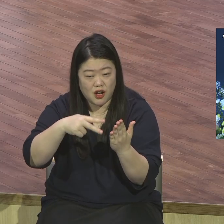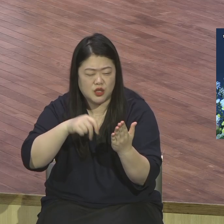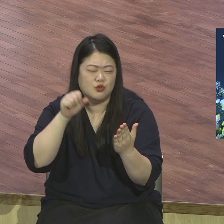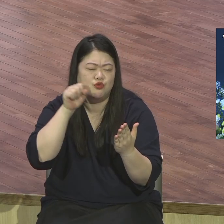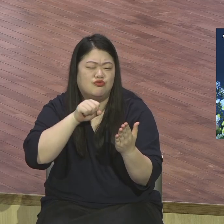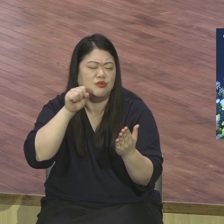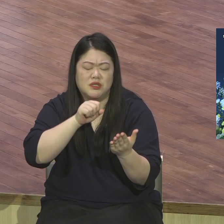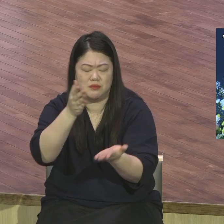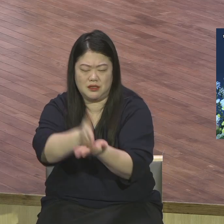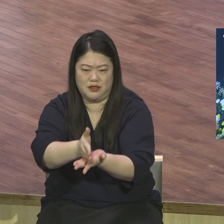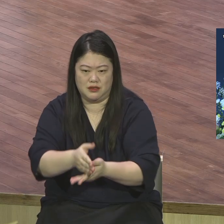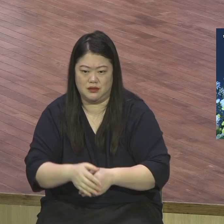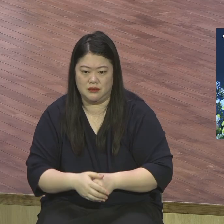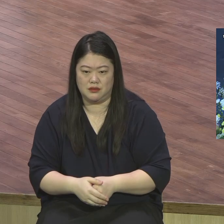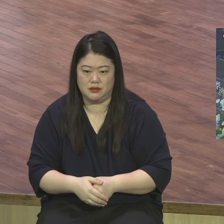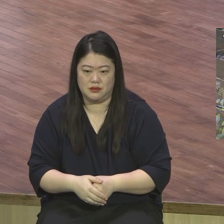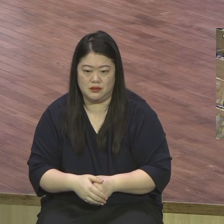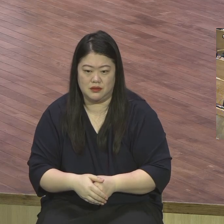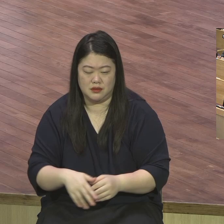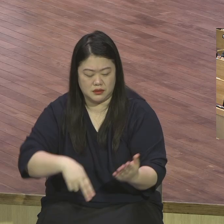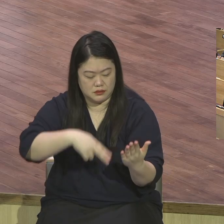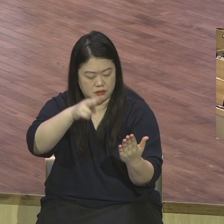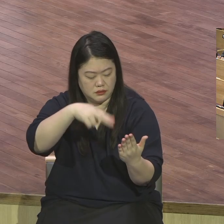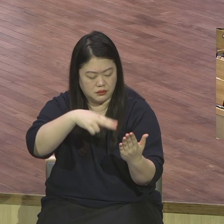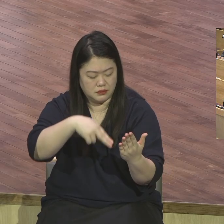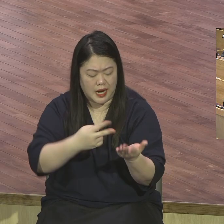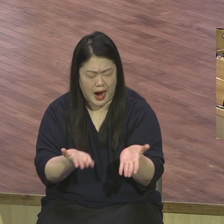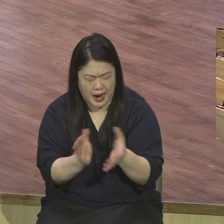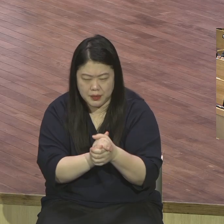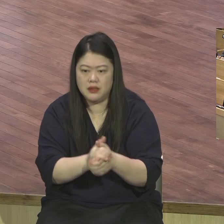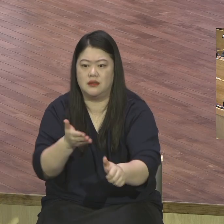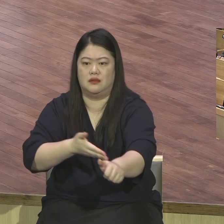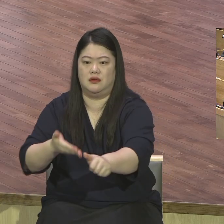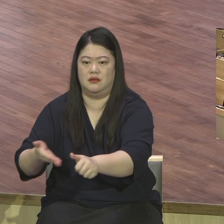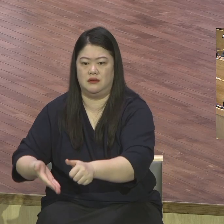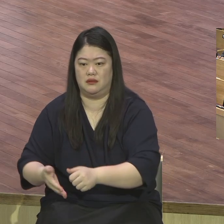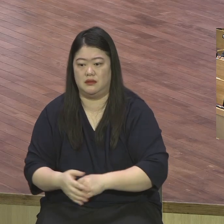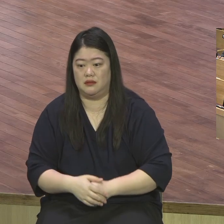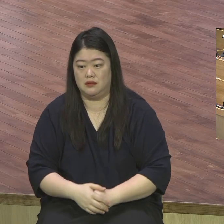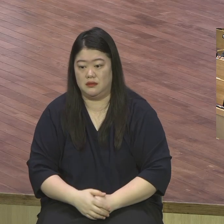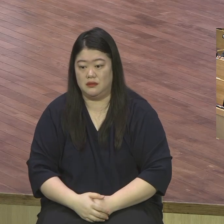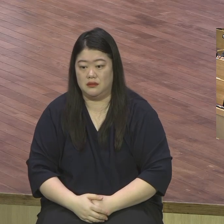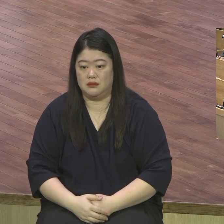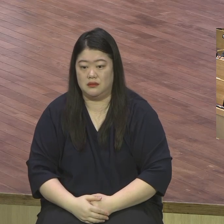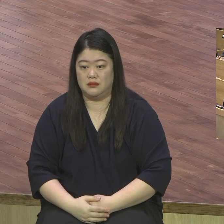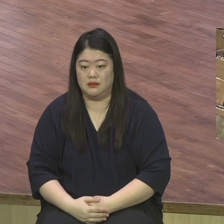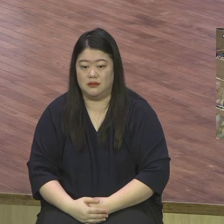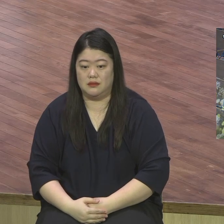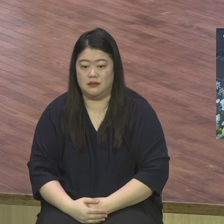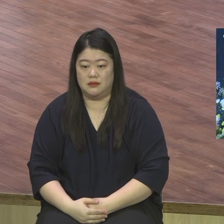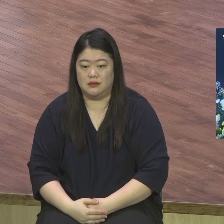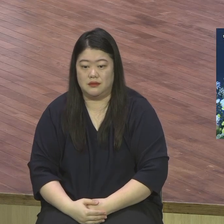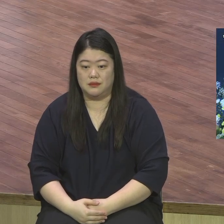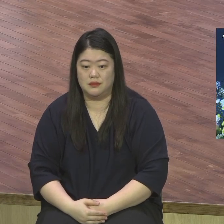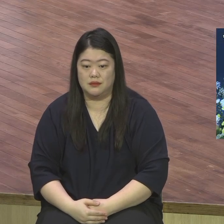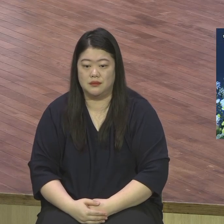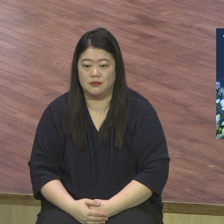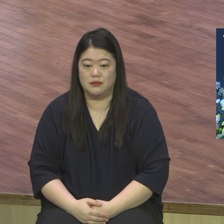성취됩니다 믿는 자에게 비단 이분뿐만 아니라 성경은 계속해서